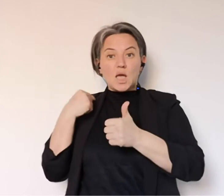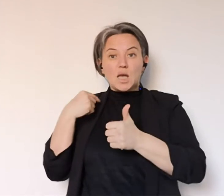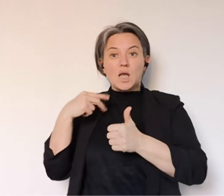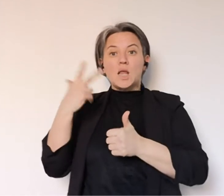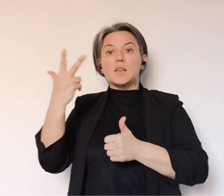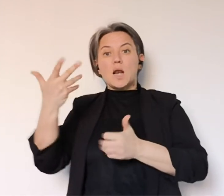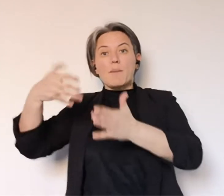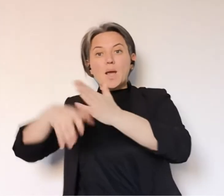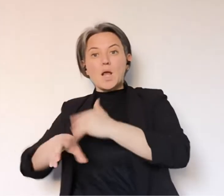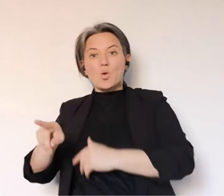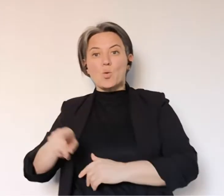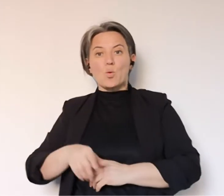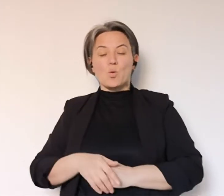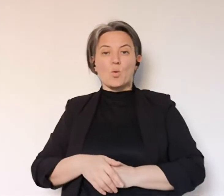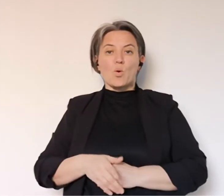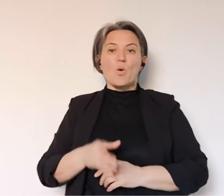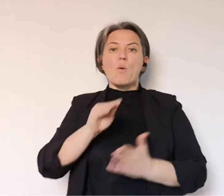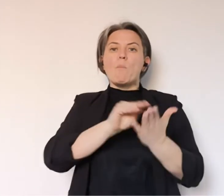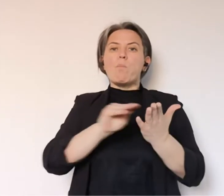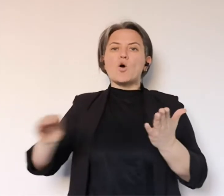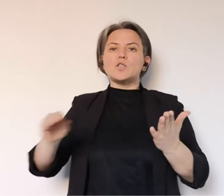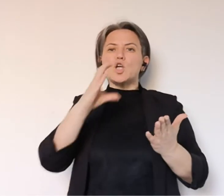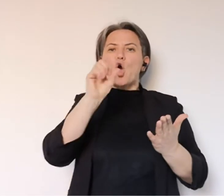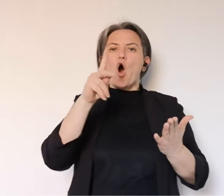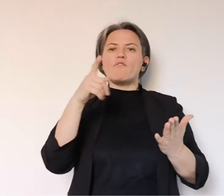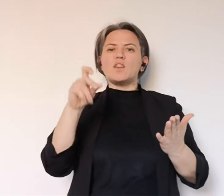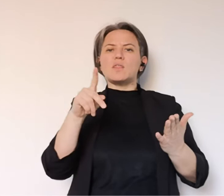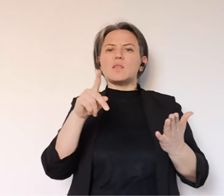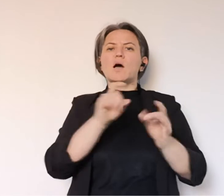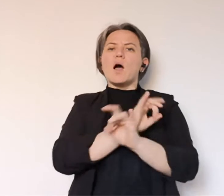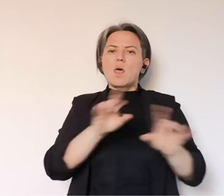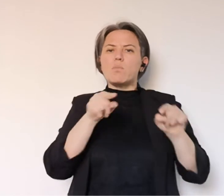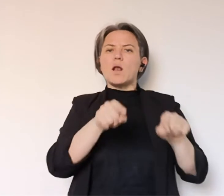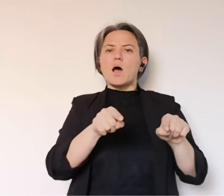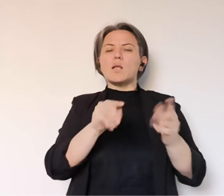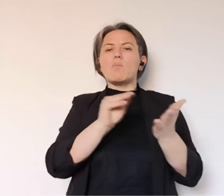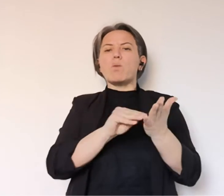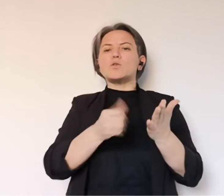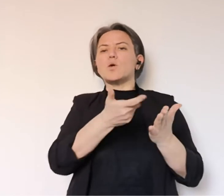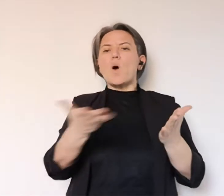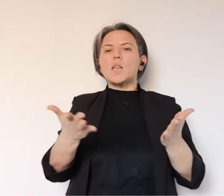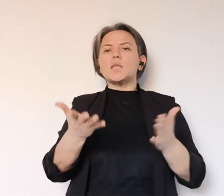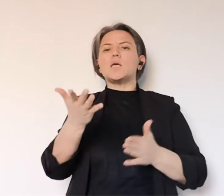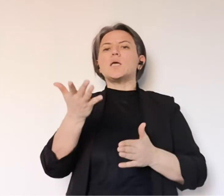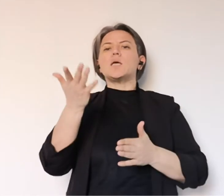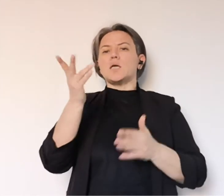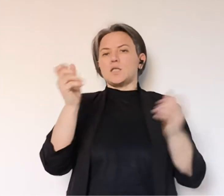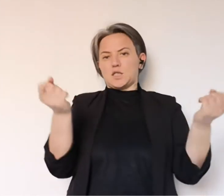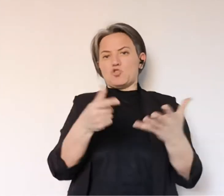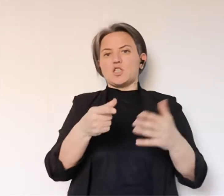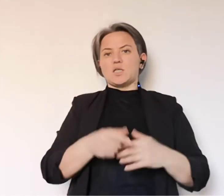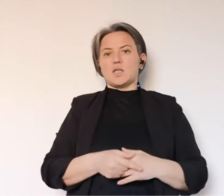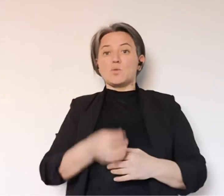3 in meno rispetto a ieri. Si sono ulteriormente liberati posti Covid nelle strutture ospedaliere della regione Emilia Romagna,